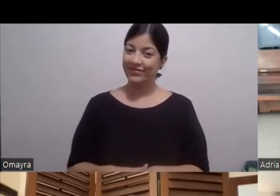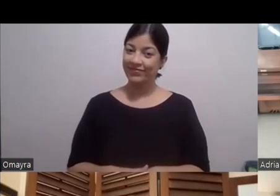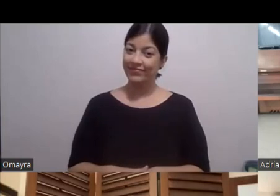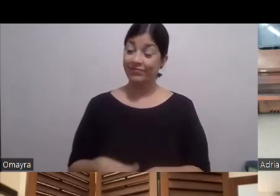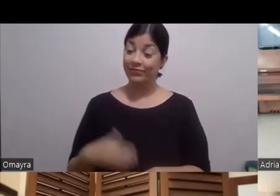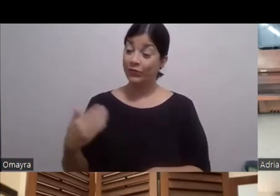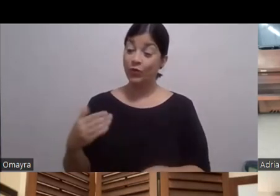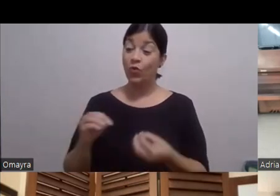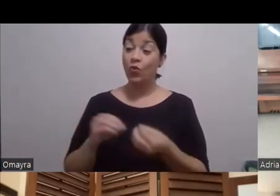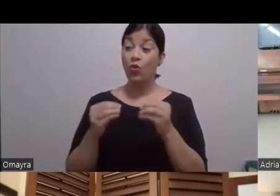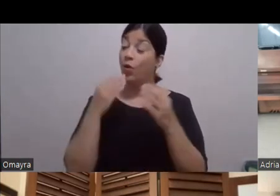Rato llevan